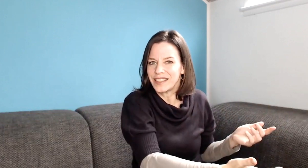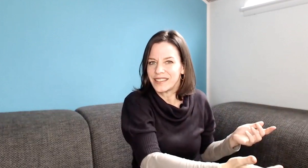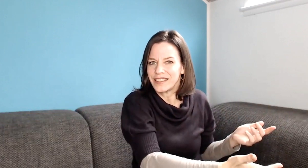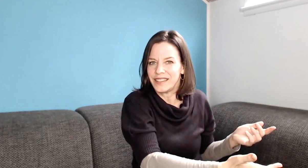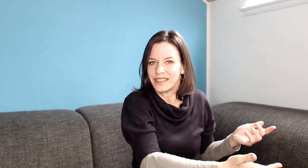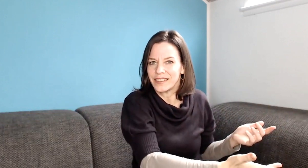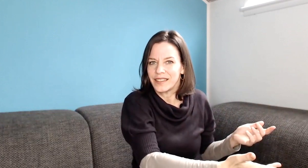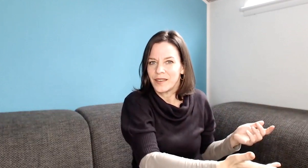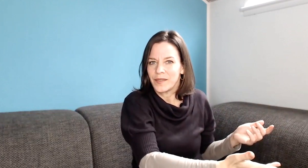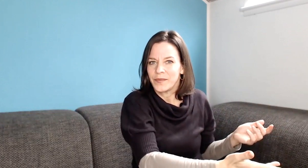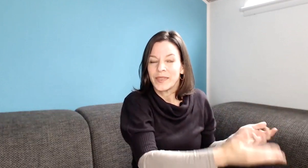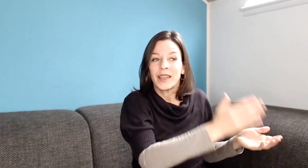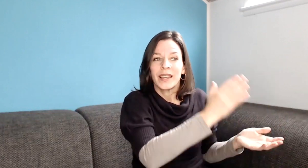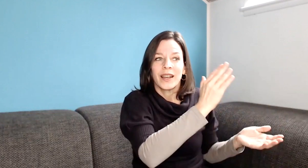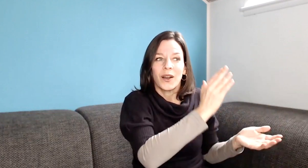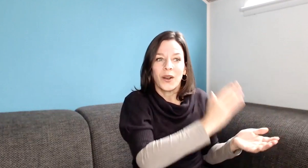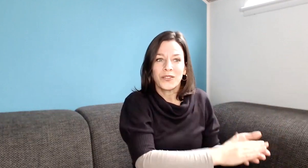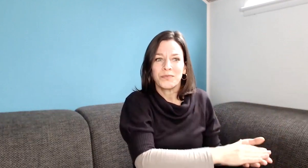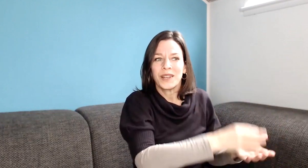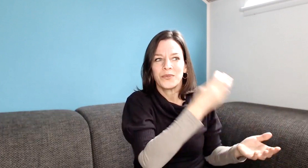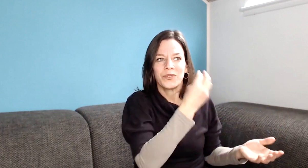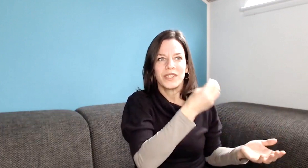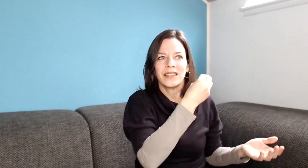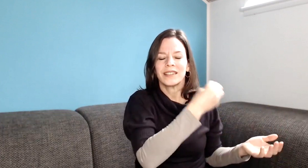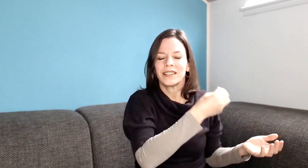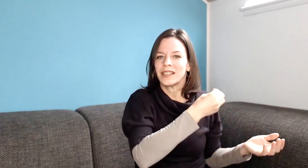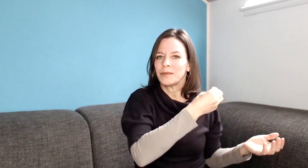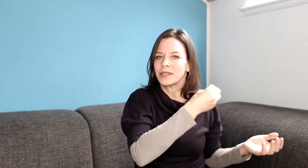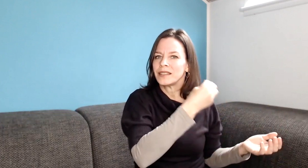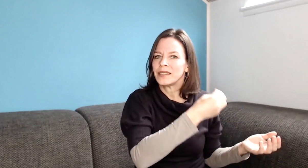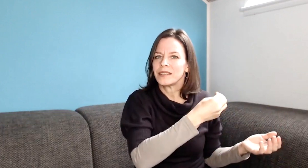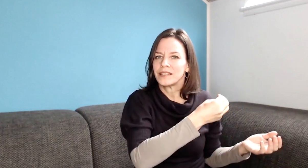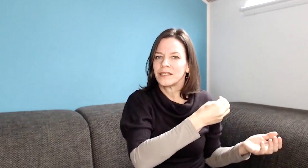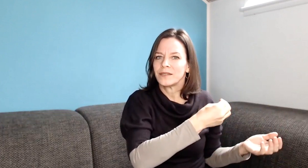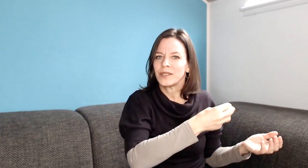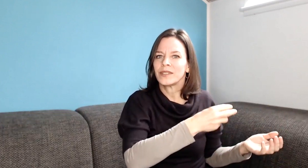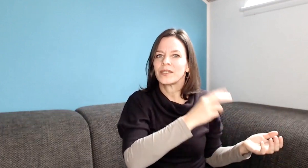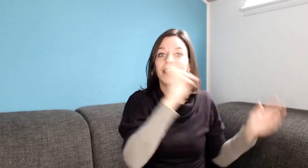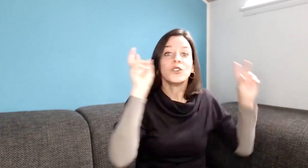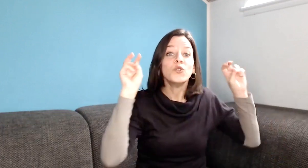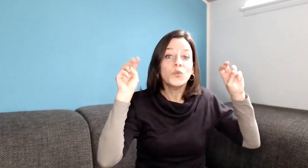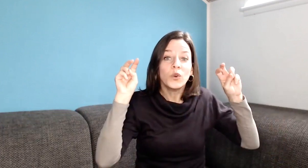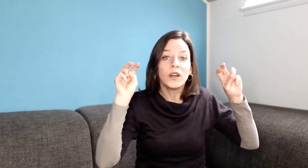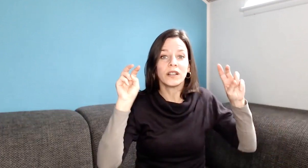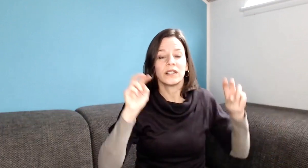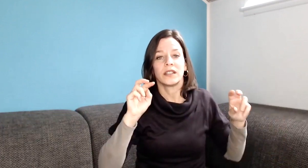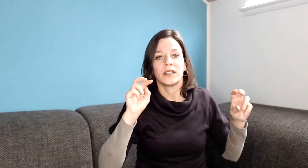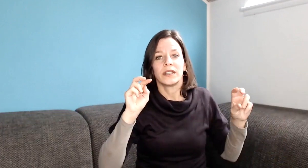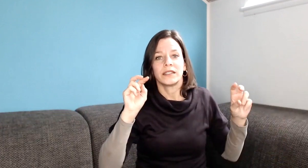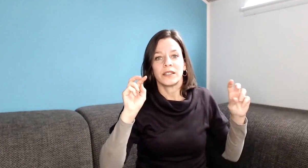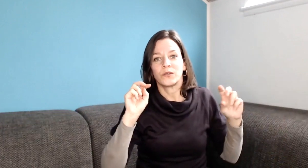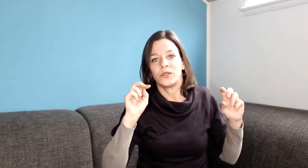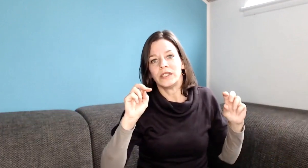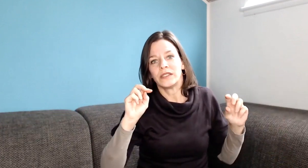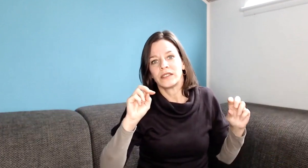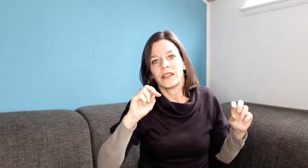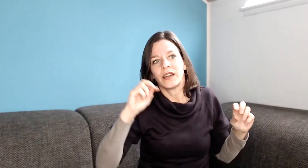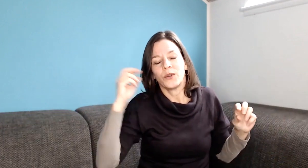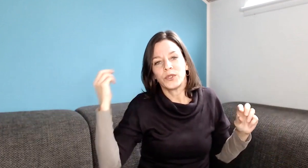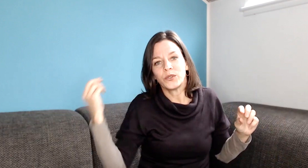existiert. Oft macht für sie eine Regel aber dann nicht Sinn, wenn es nur dazu dient, auf die